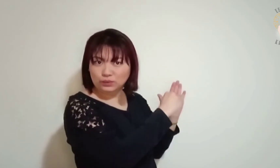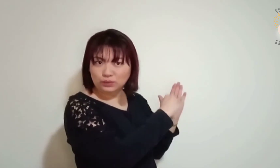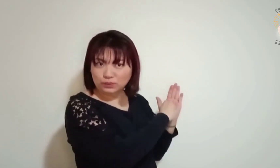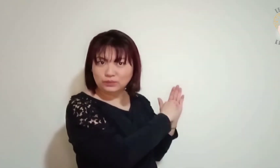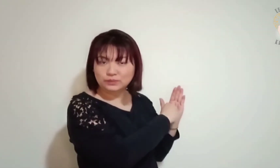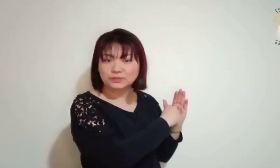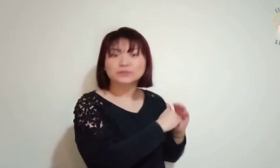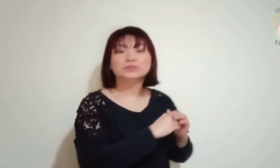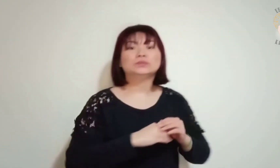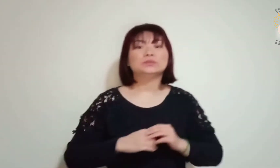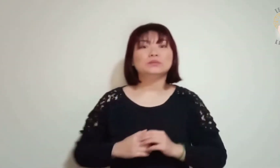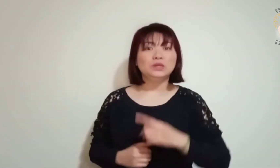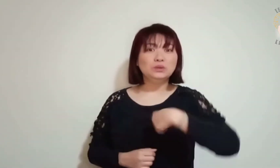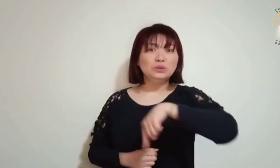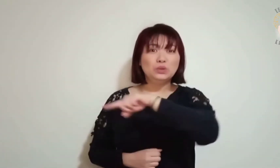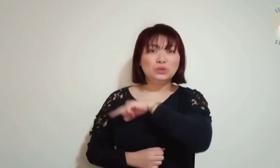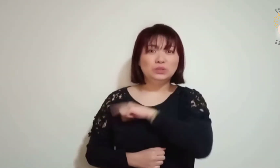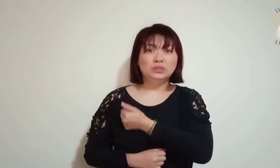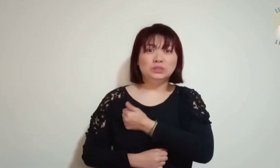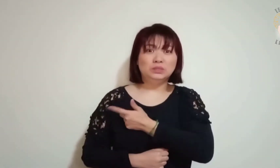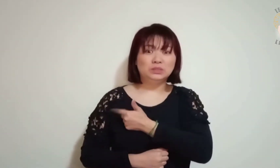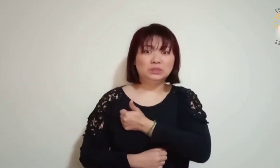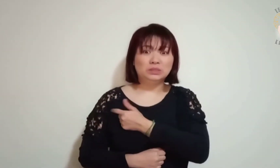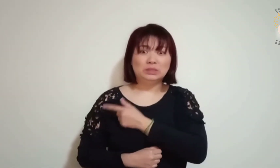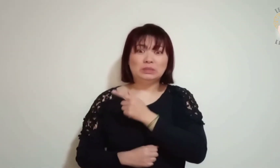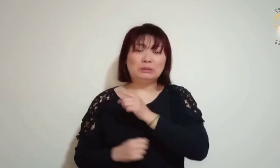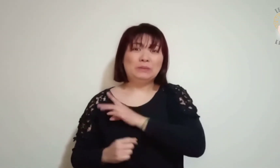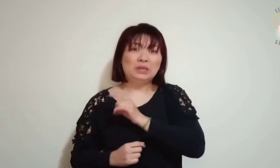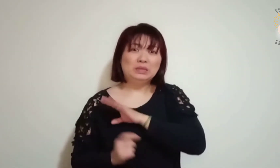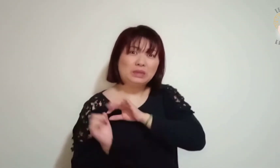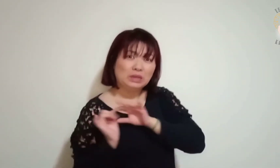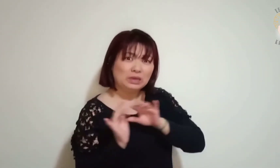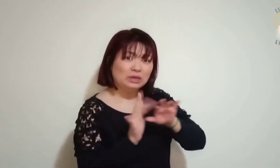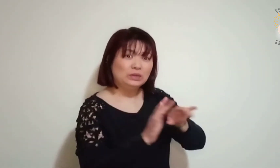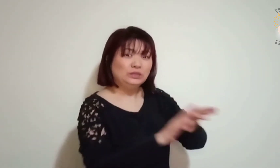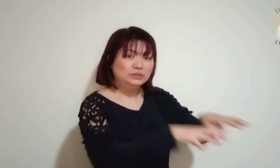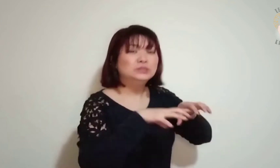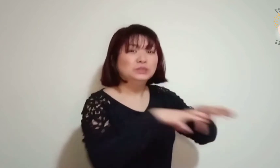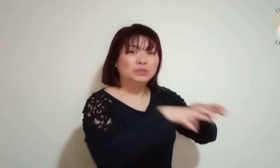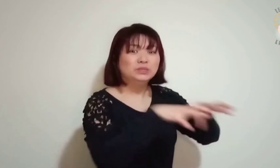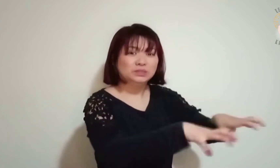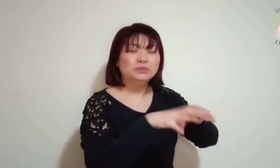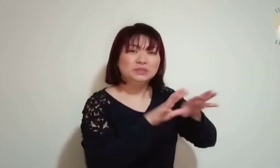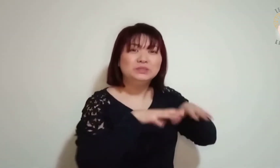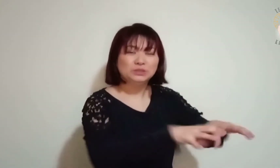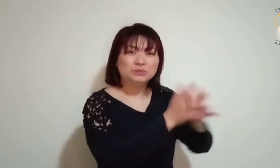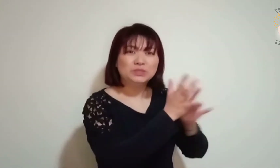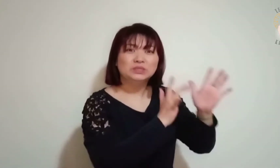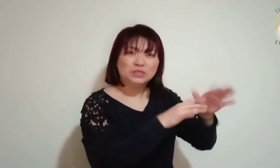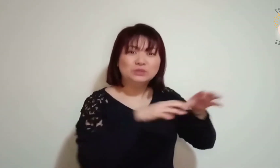Os discípulos o acordaram e disseram